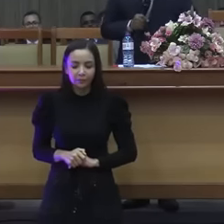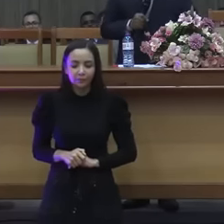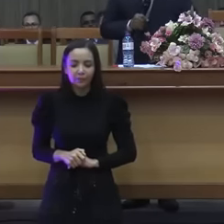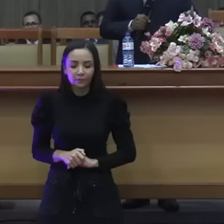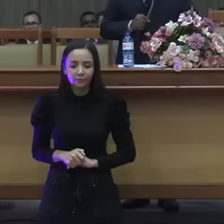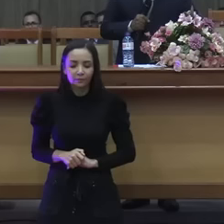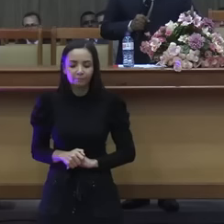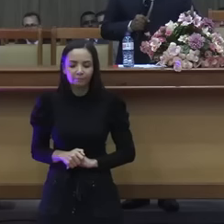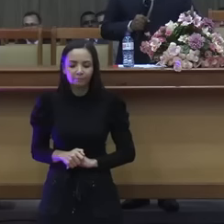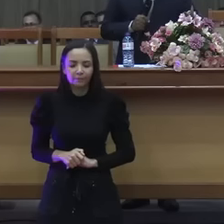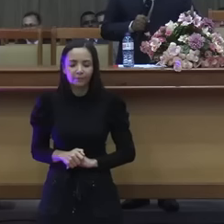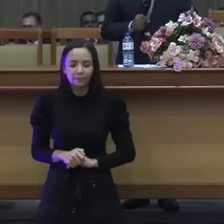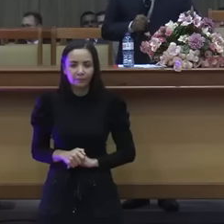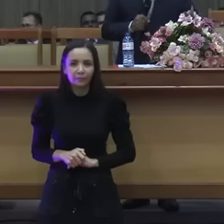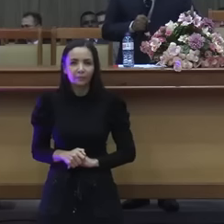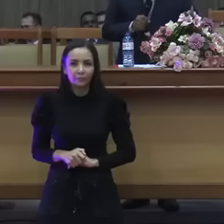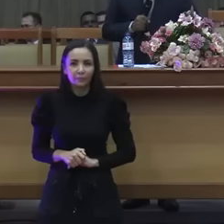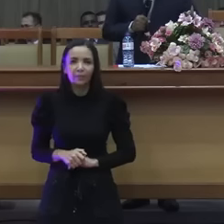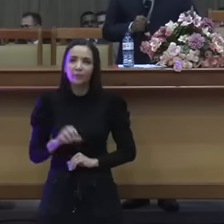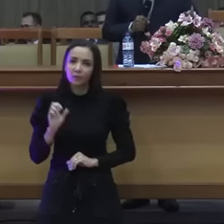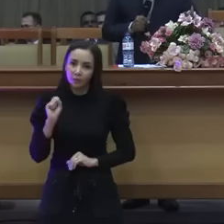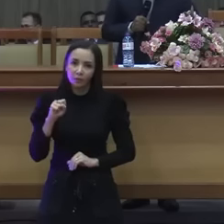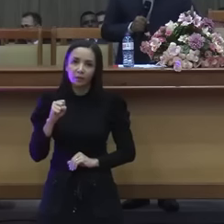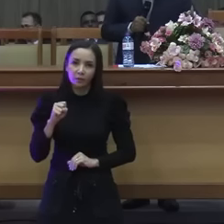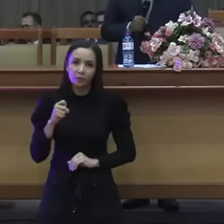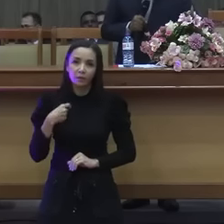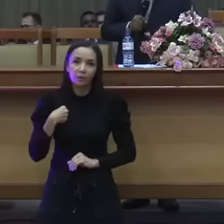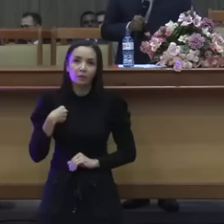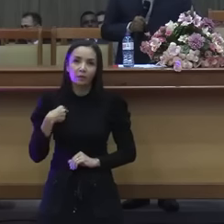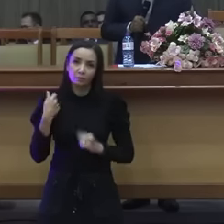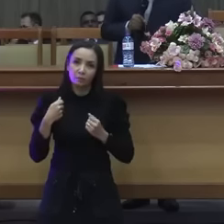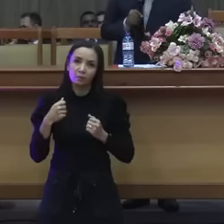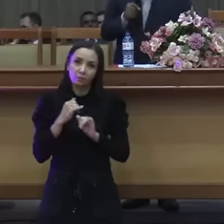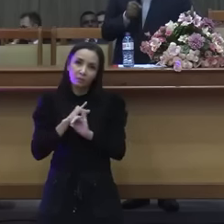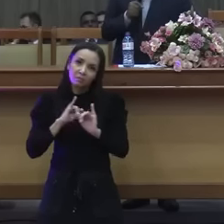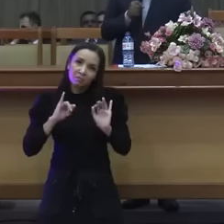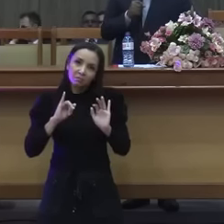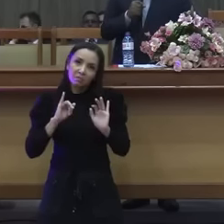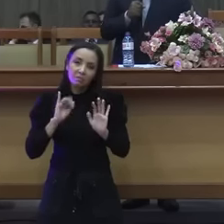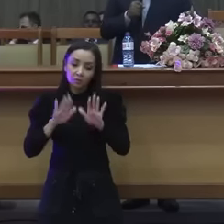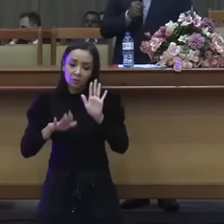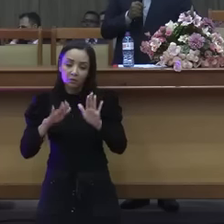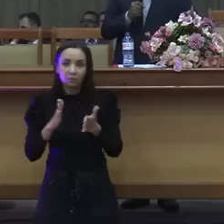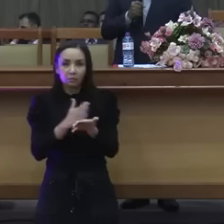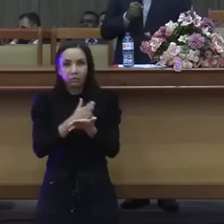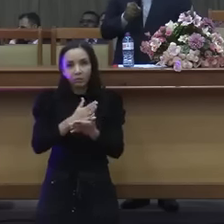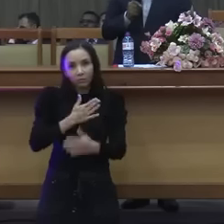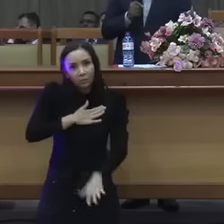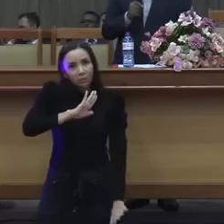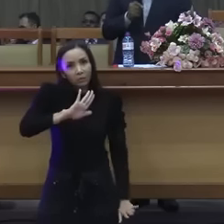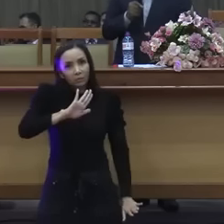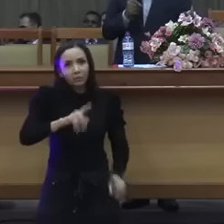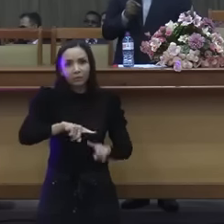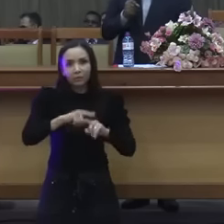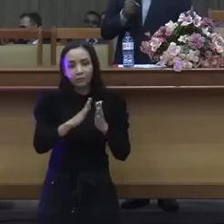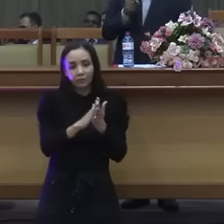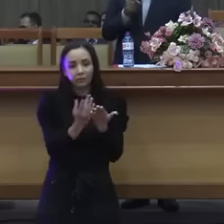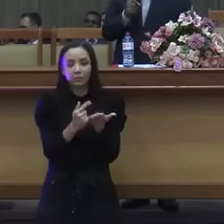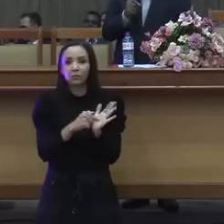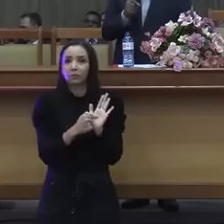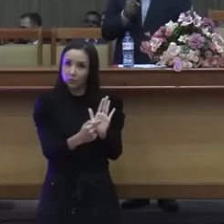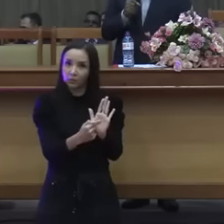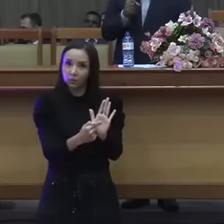É, meus irmãos, tem coisa que a gente tem que falar, mesmo que o pessoal não goste, mas é Bíblia, isso é chamado de